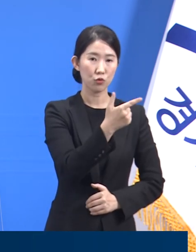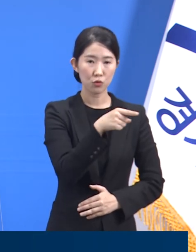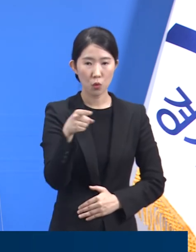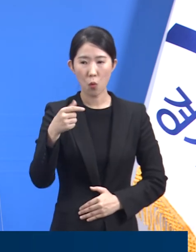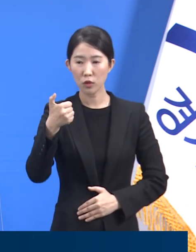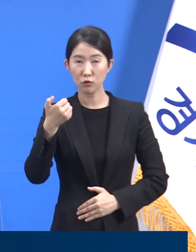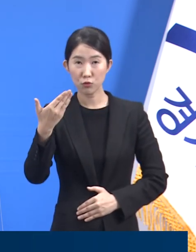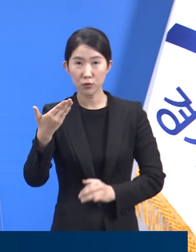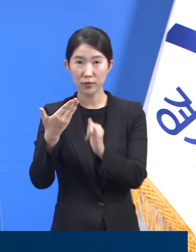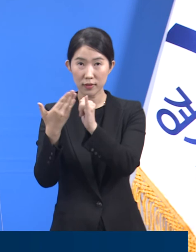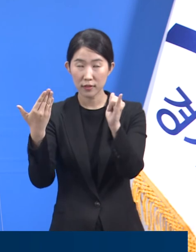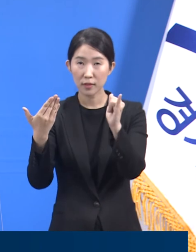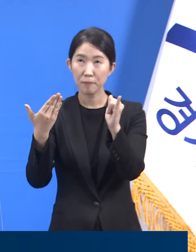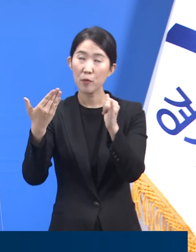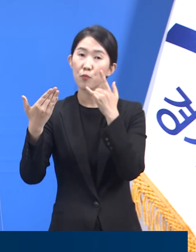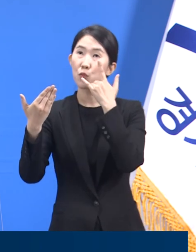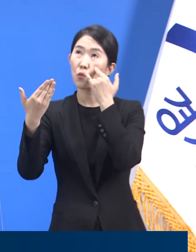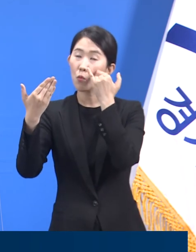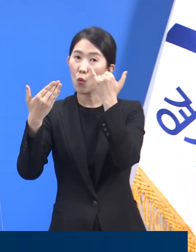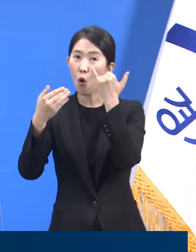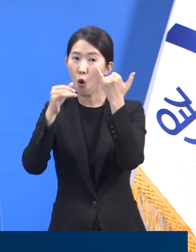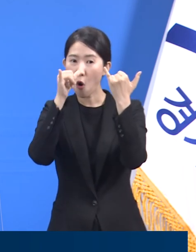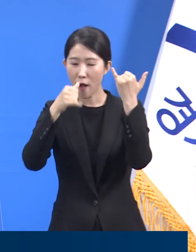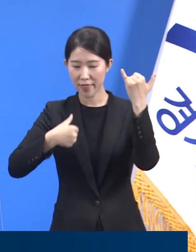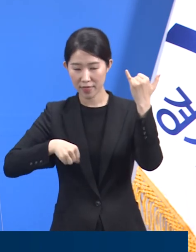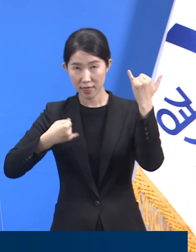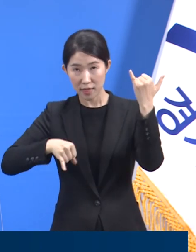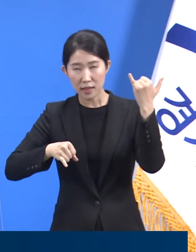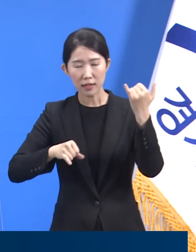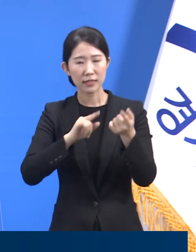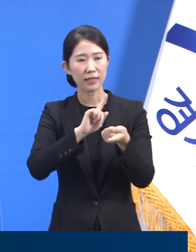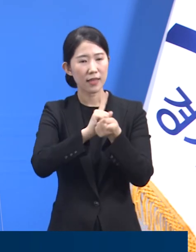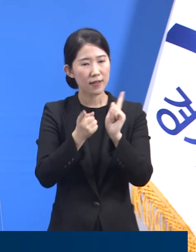예약을 잘 마칠 수 있도록 도와주시기를 당부드립니다.